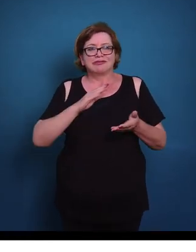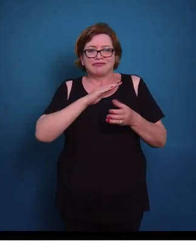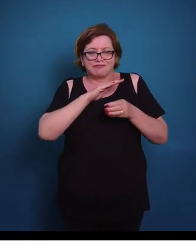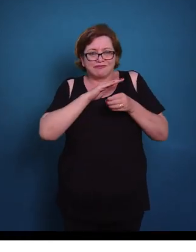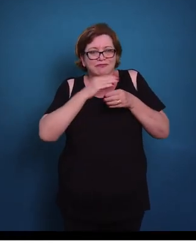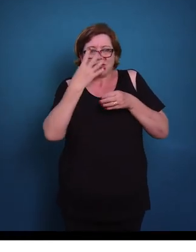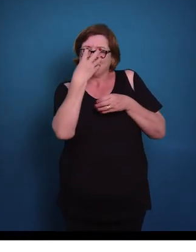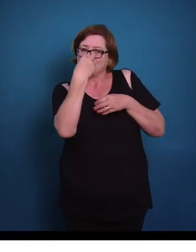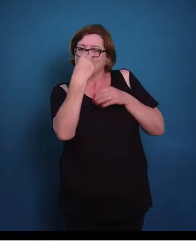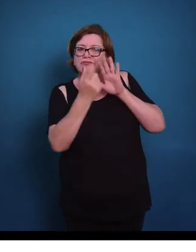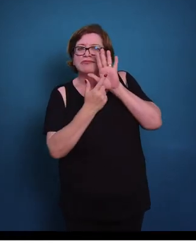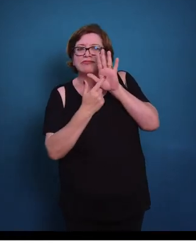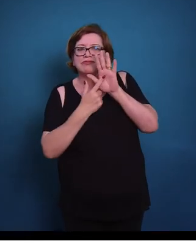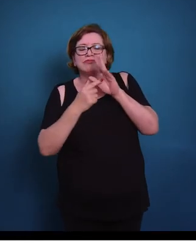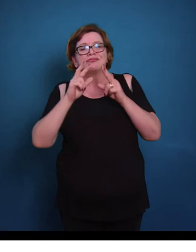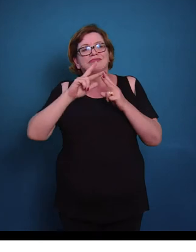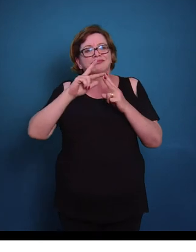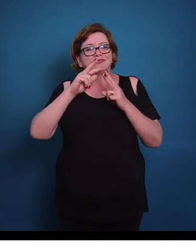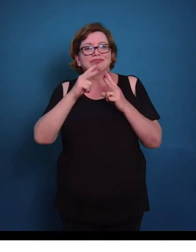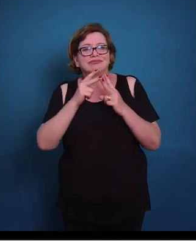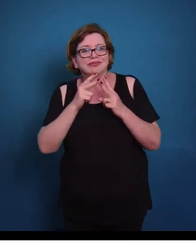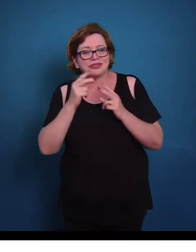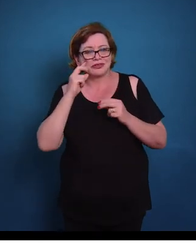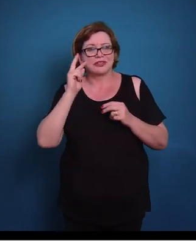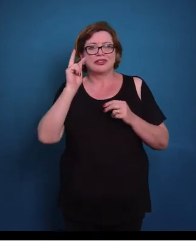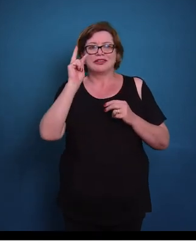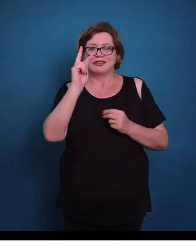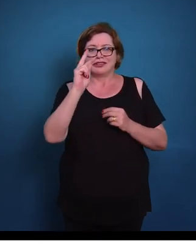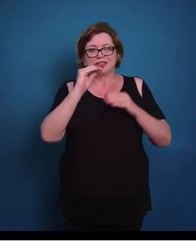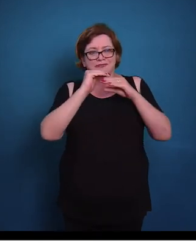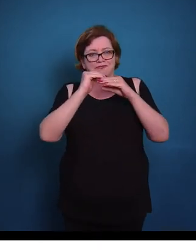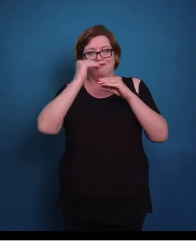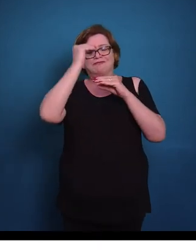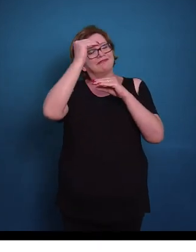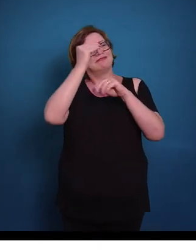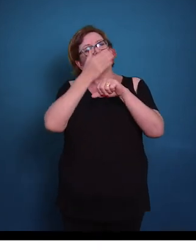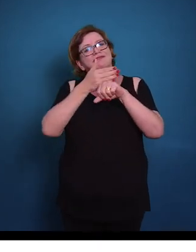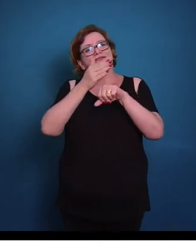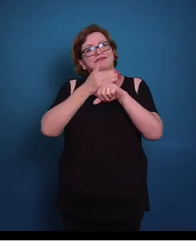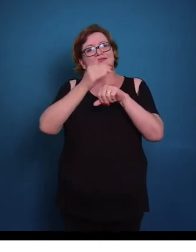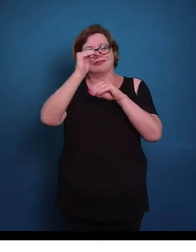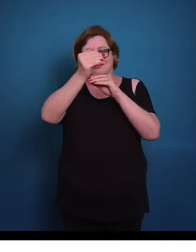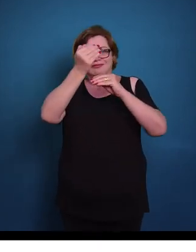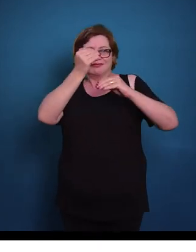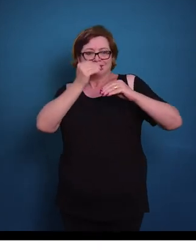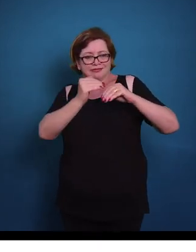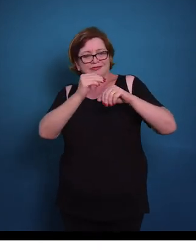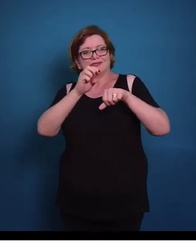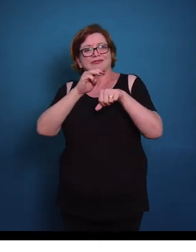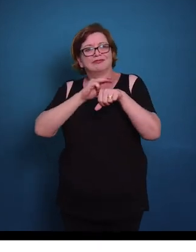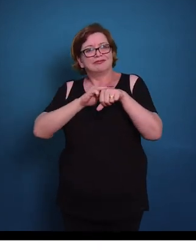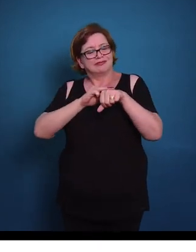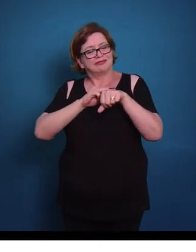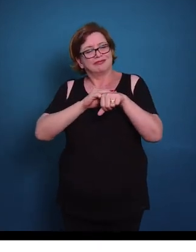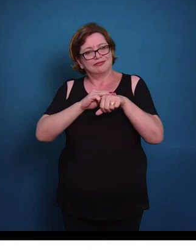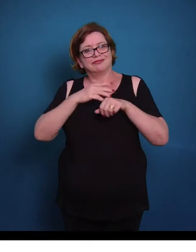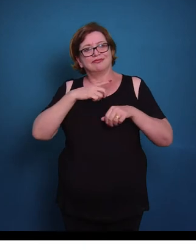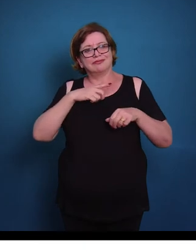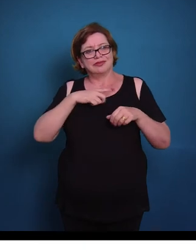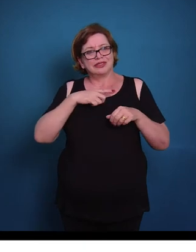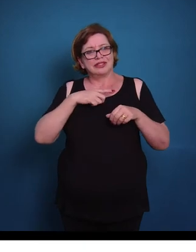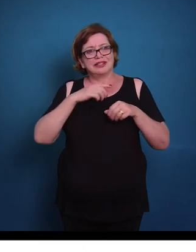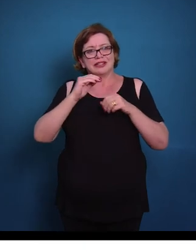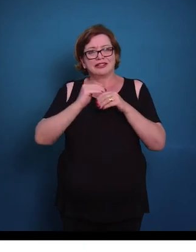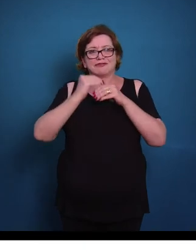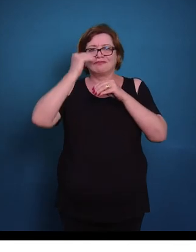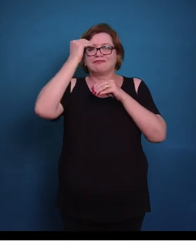histológico, que mostra os dois tipos de tecido. Então notem que aqui em cima nós temos o tecido adiposo branco, e aqui embaixo o tecido adiposo pardo ou marrom. Então no